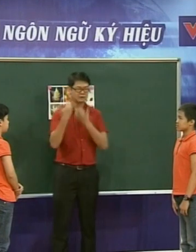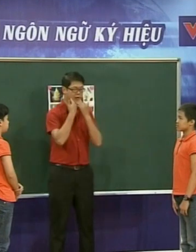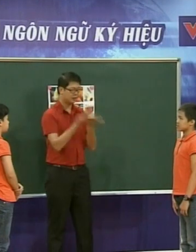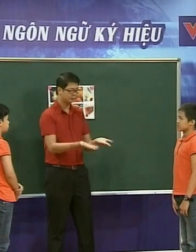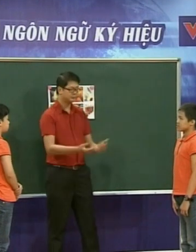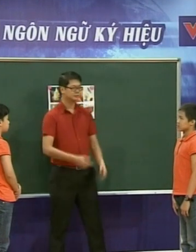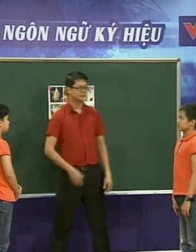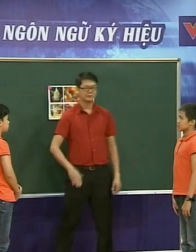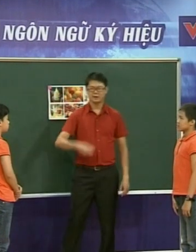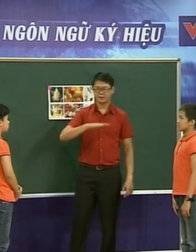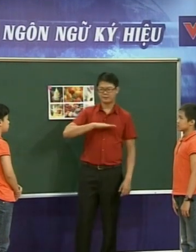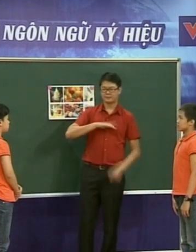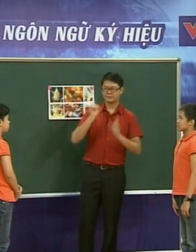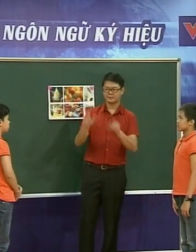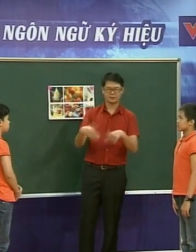Hai bạn sẽ cùng đổi vai nhé